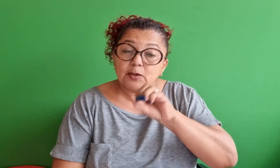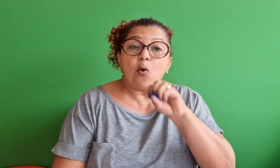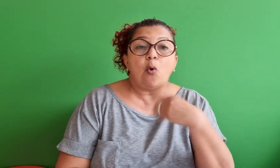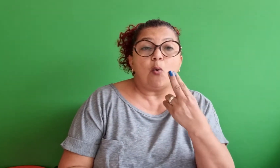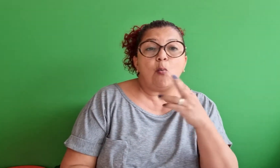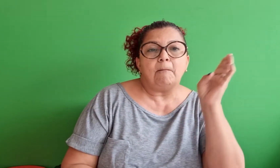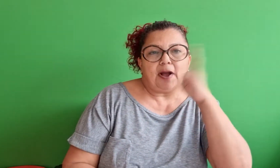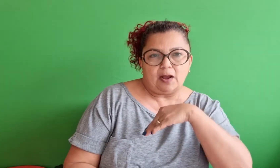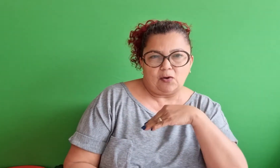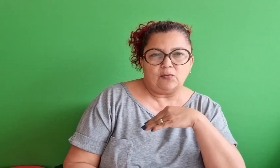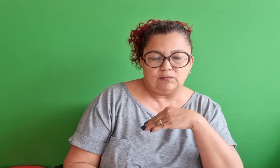é bem ou se é mal.